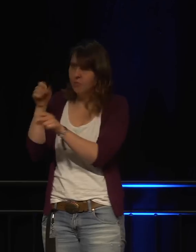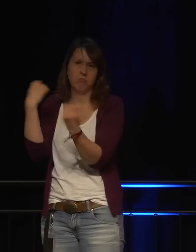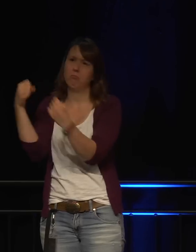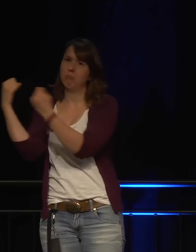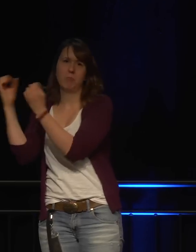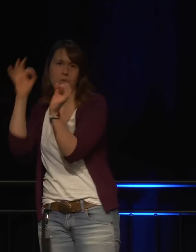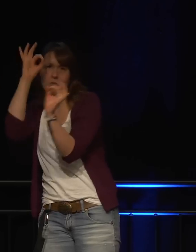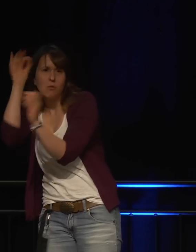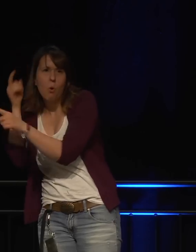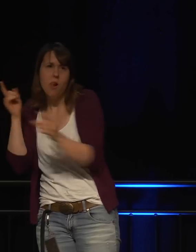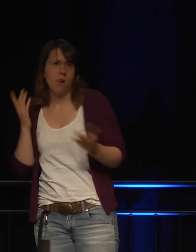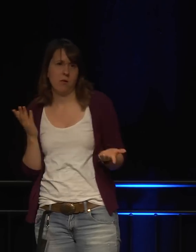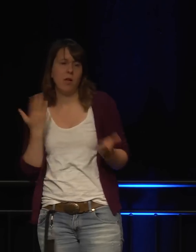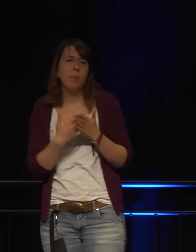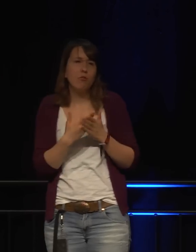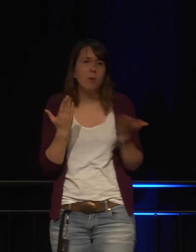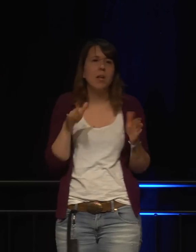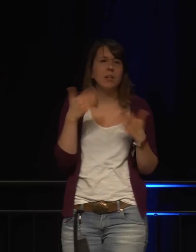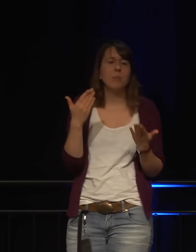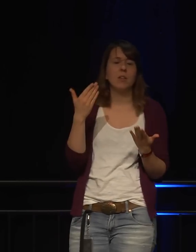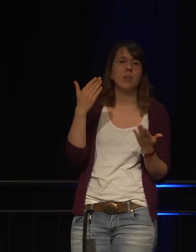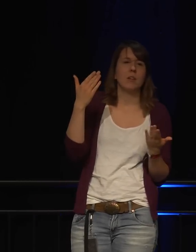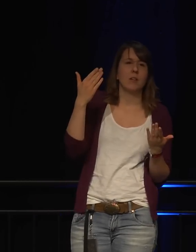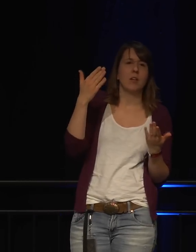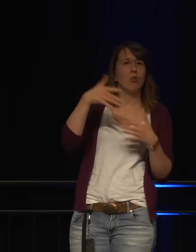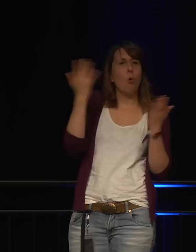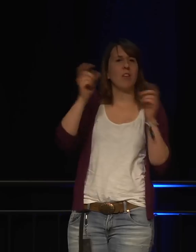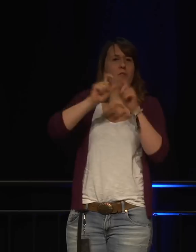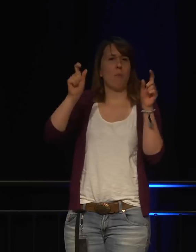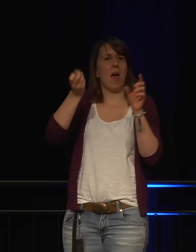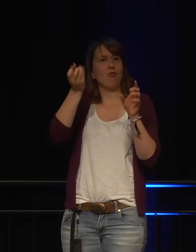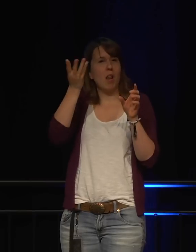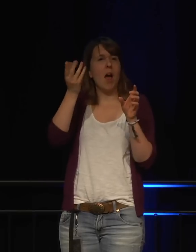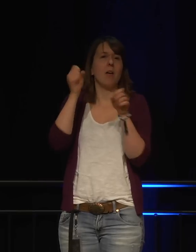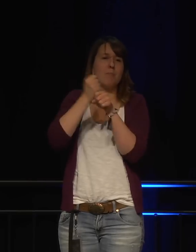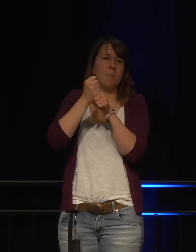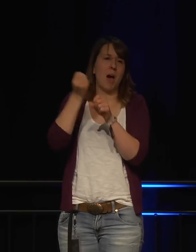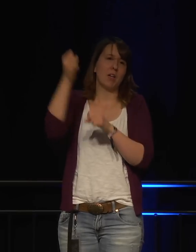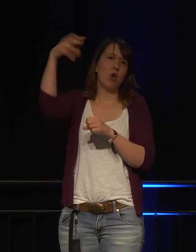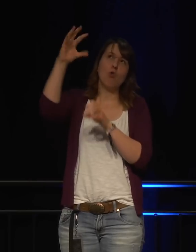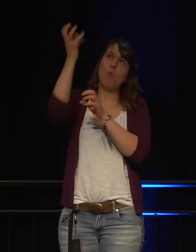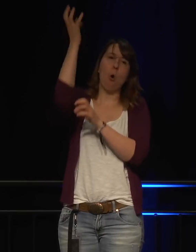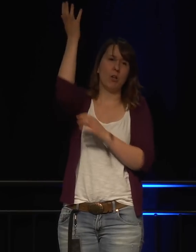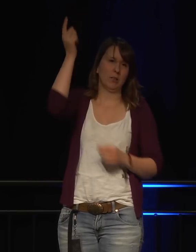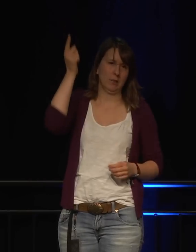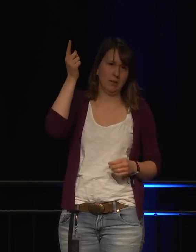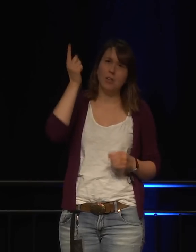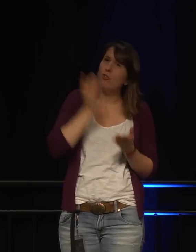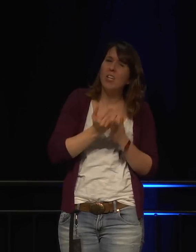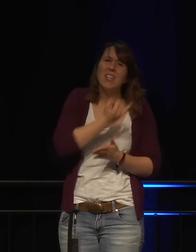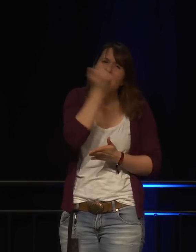sie gesagt. Zum Beispiel ein Hersteller aus Österreich,